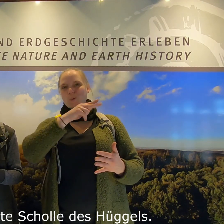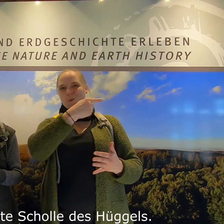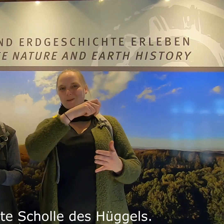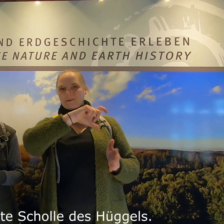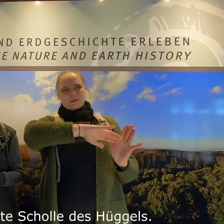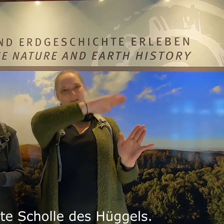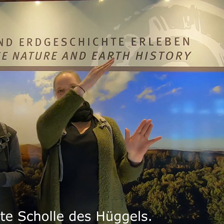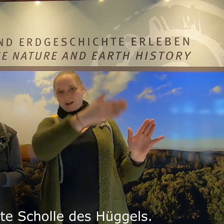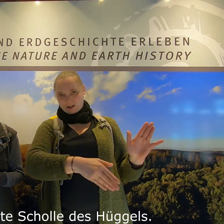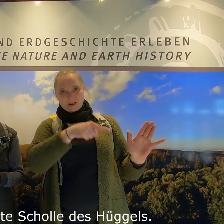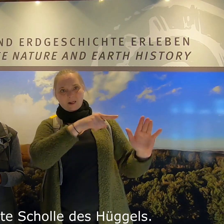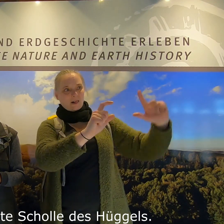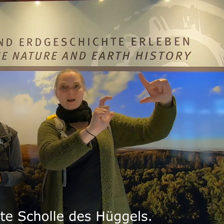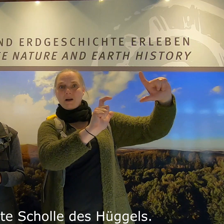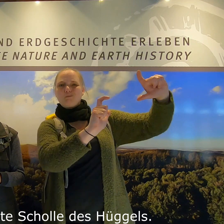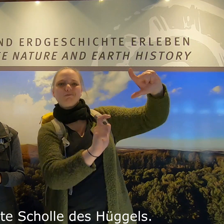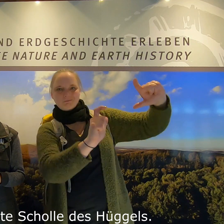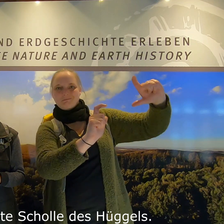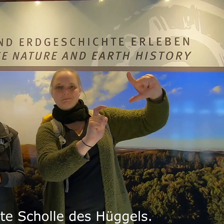Scholle des Hüggels.